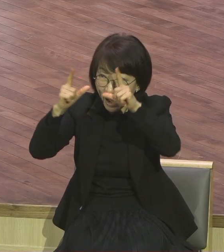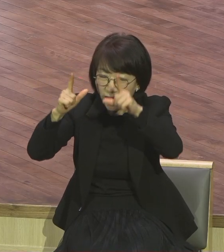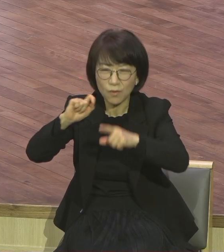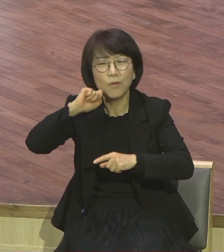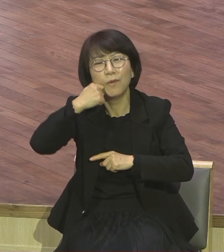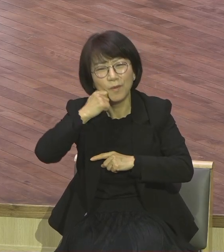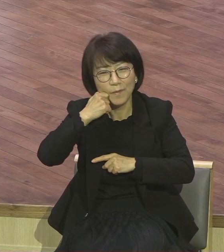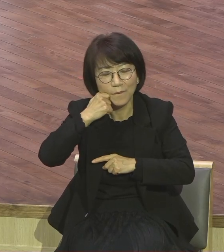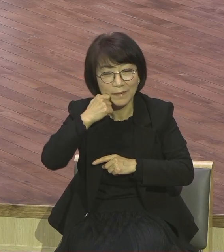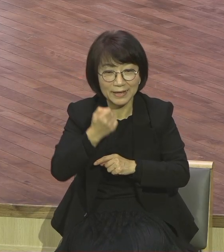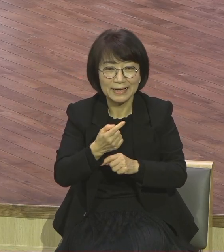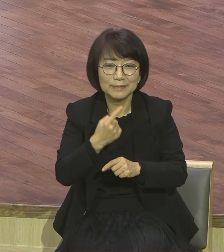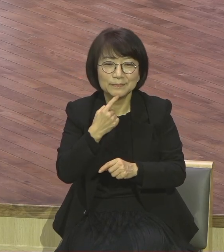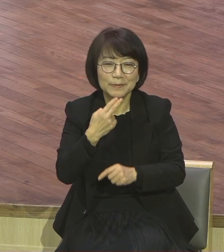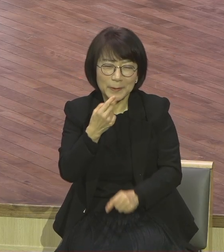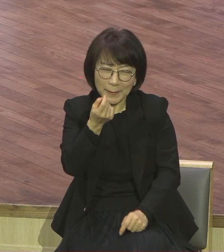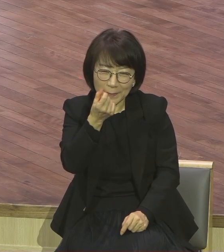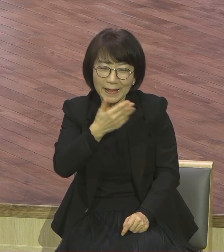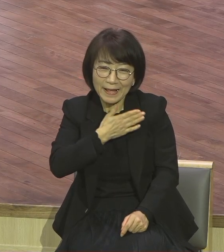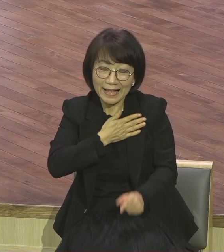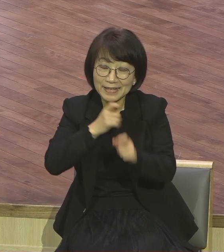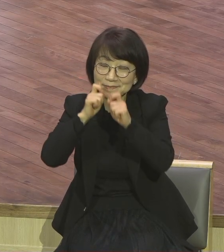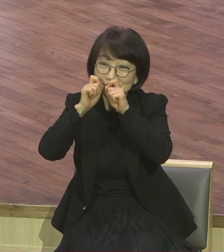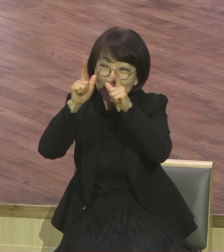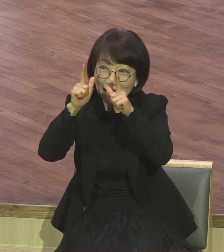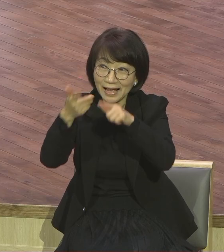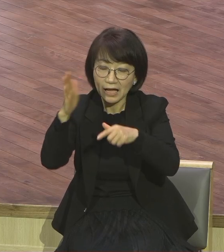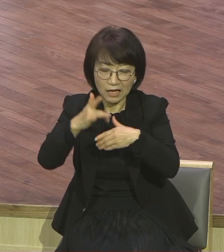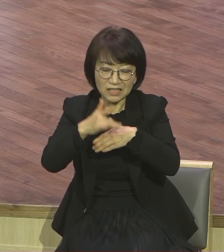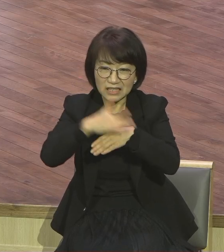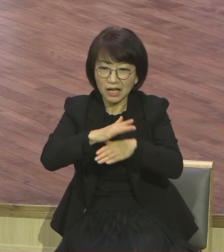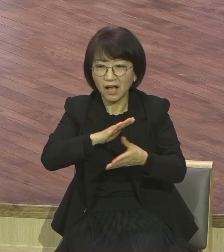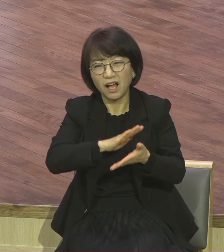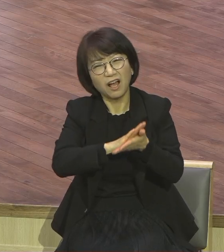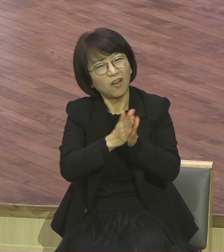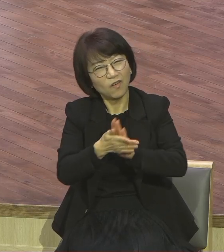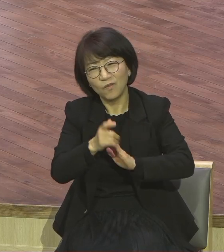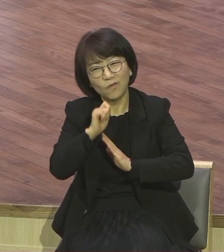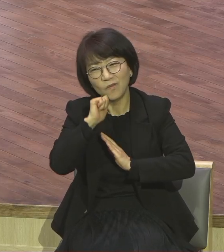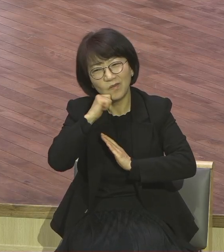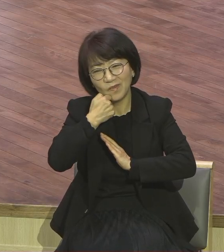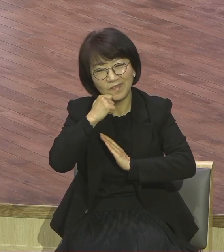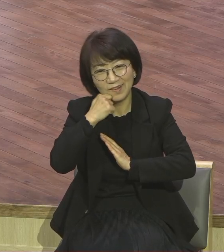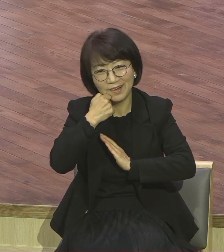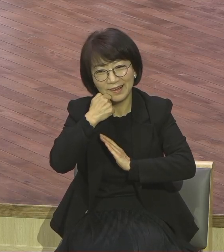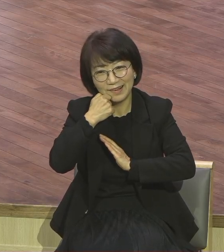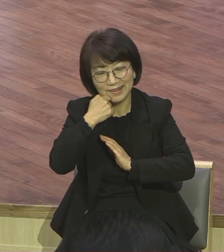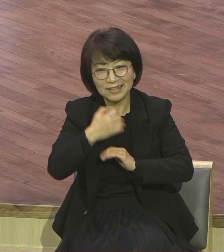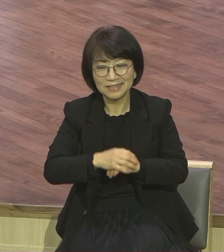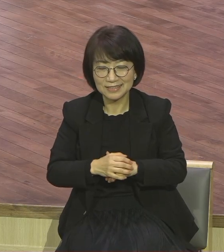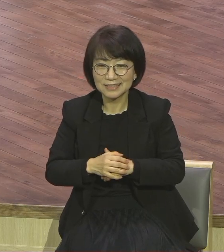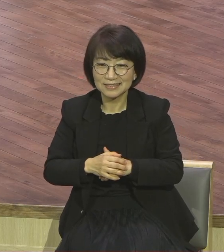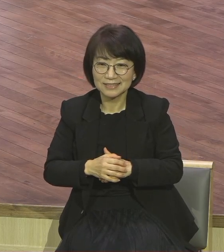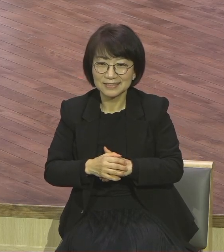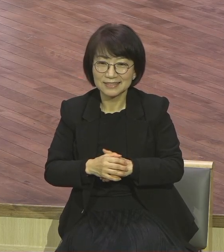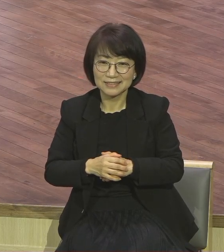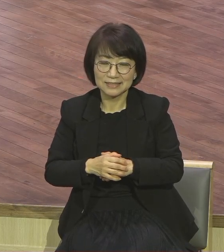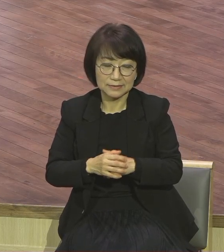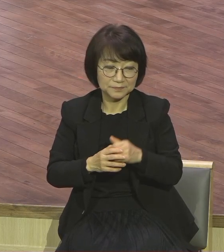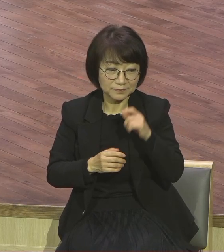좀 깨달았다 하더라도 체질까지는 거의 못 갑니다. 거의 못 갑니다. 제가 볼 때 성령의 특별한 은혜